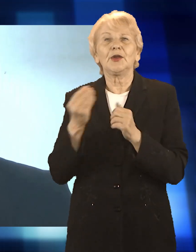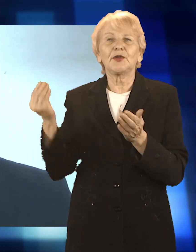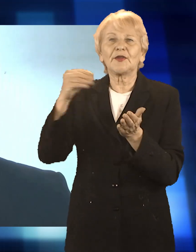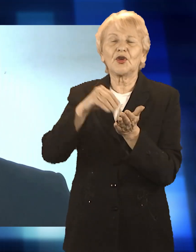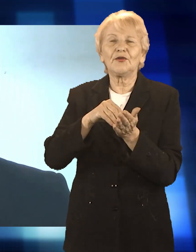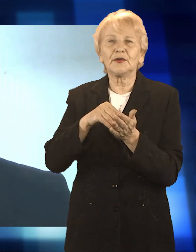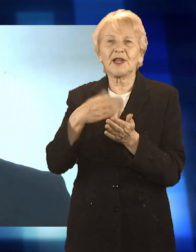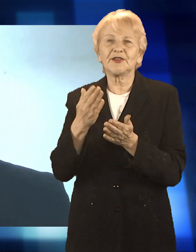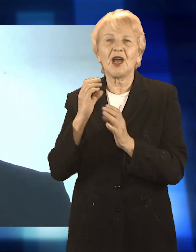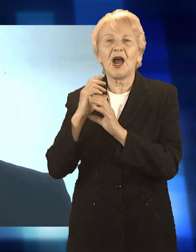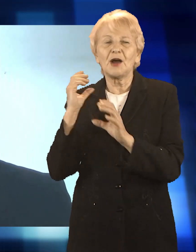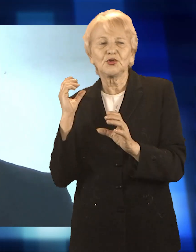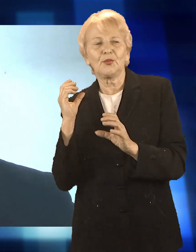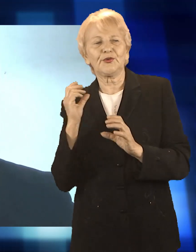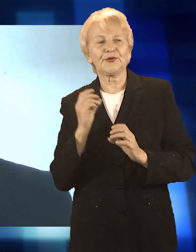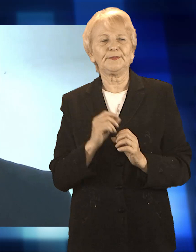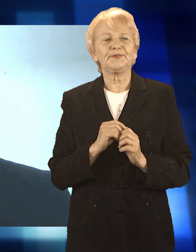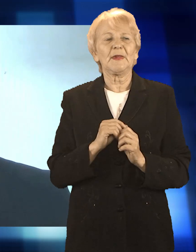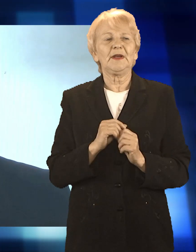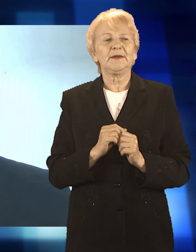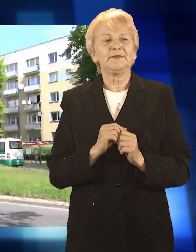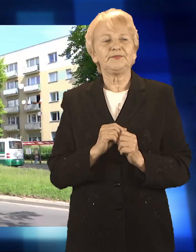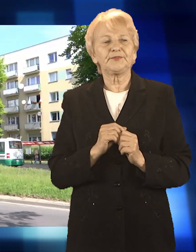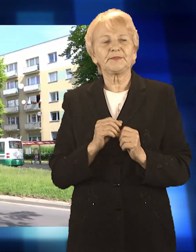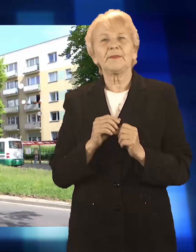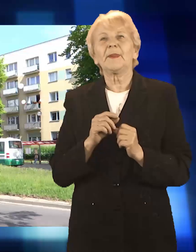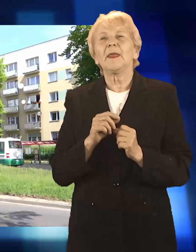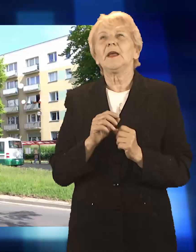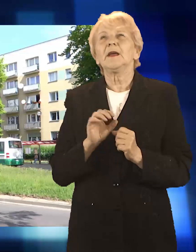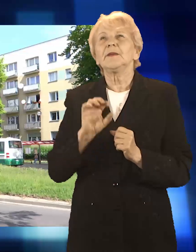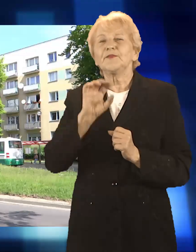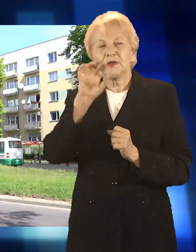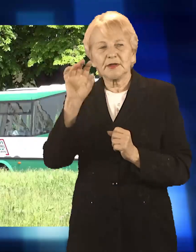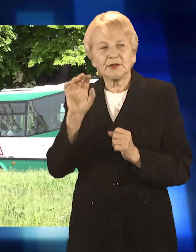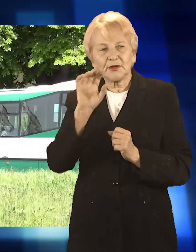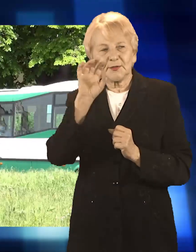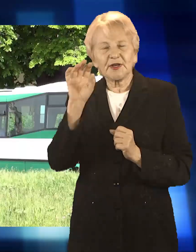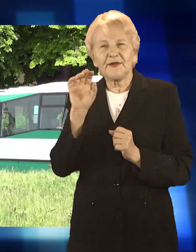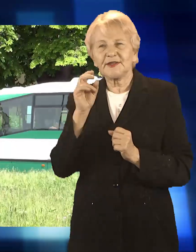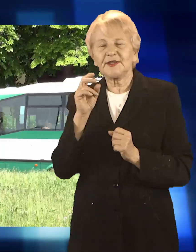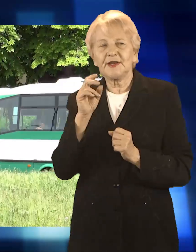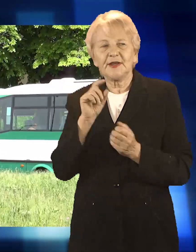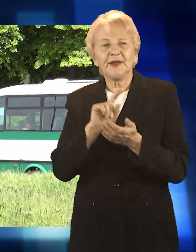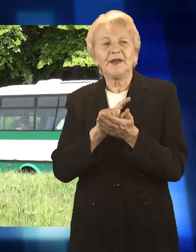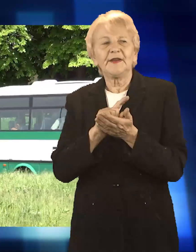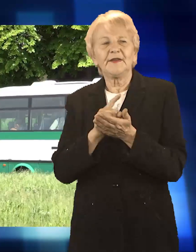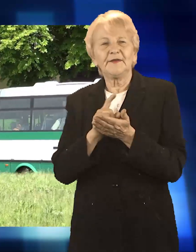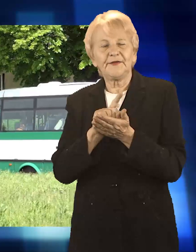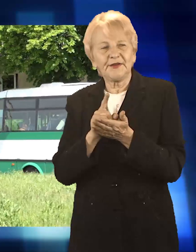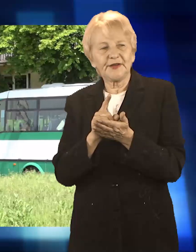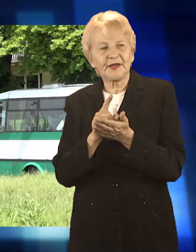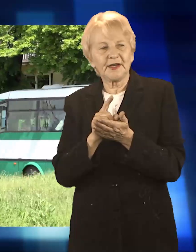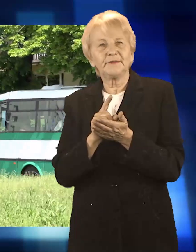zabrać większej ilości pasażerów niż pozwala na to limit. Jednak z obserwacji samych kierowców wynika, że średnio liczba